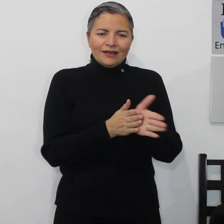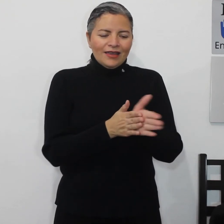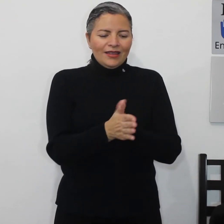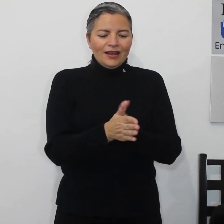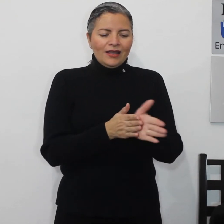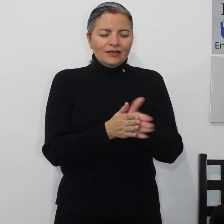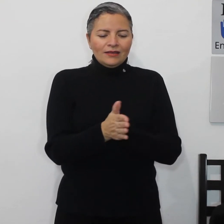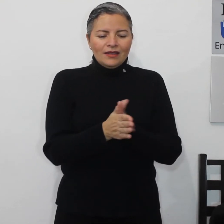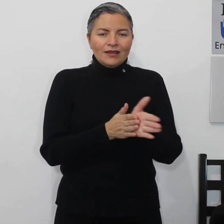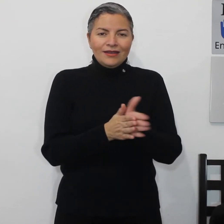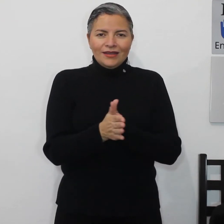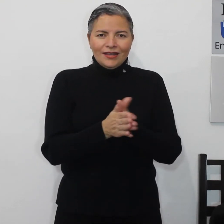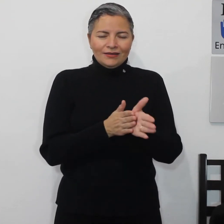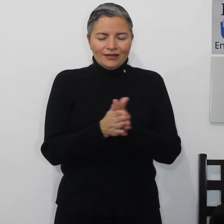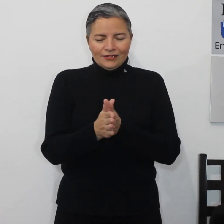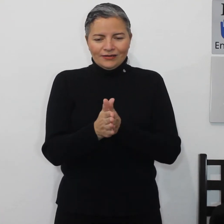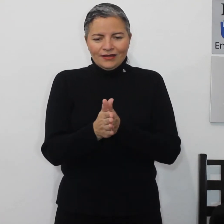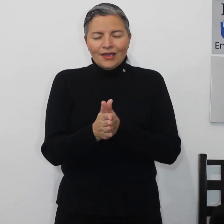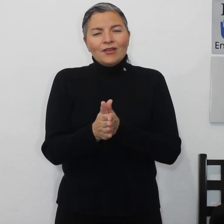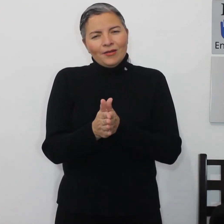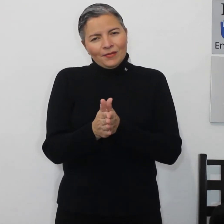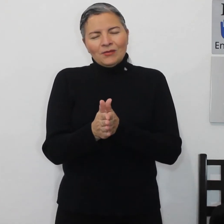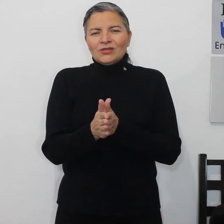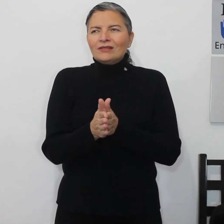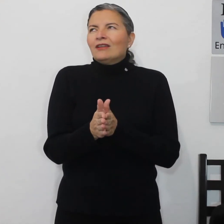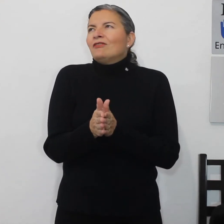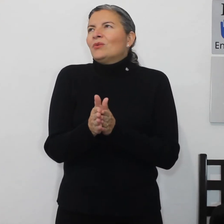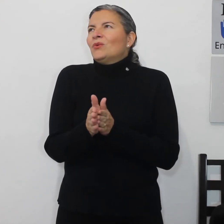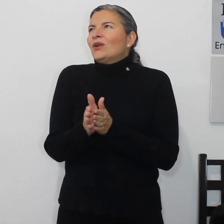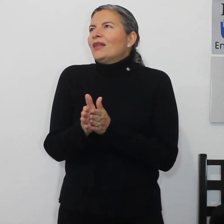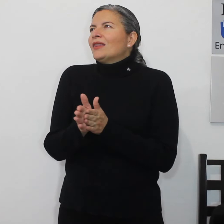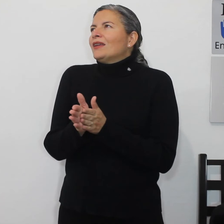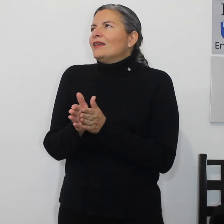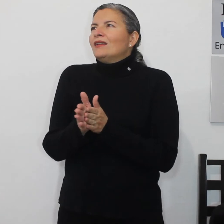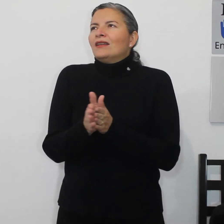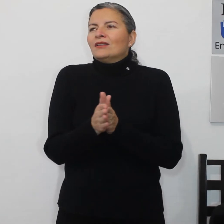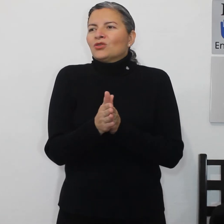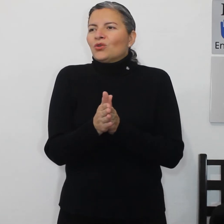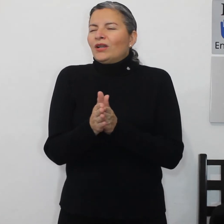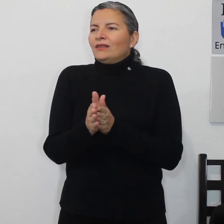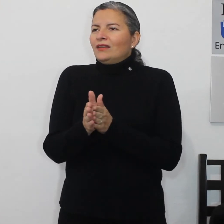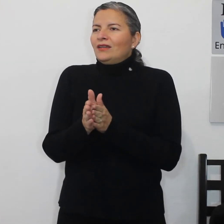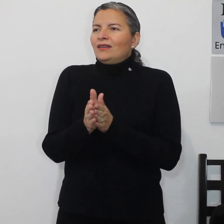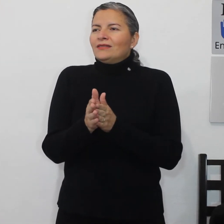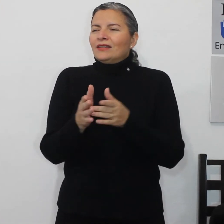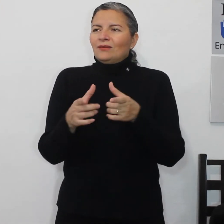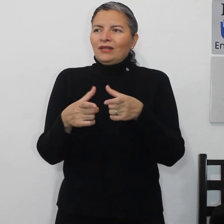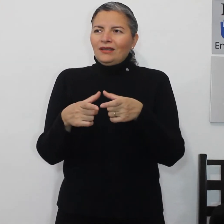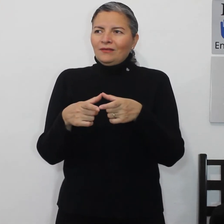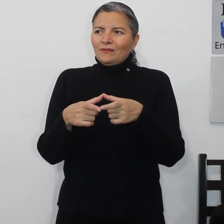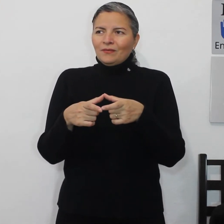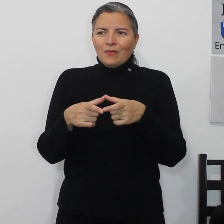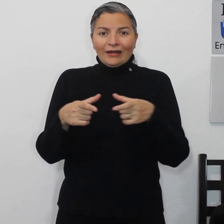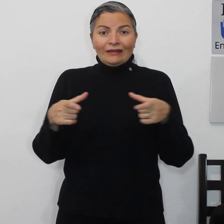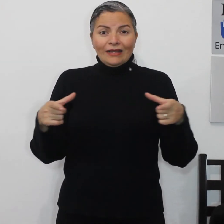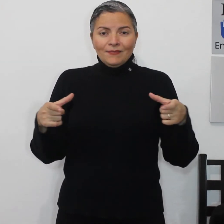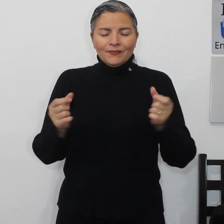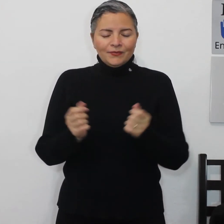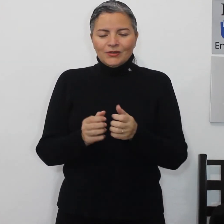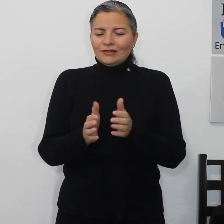adelante y atrás vamos a hacer la figura del chocolate este que viene en barrita pues